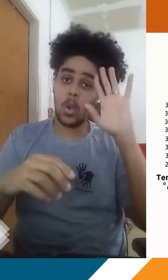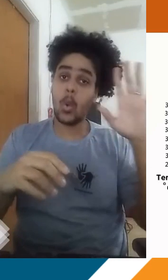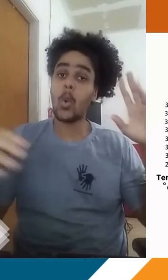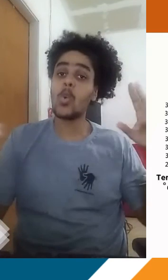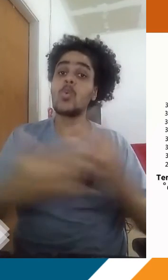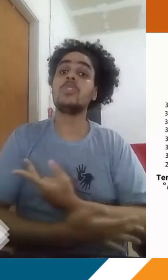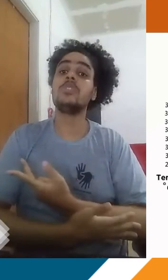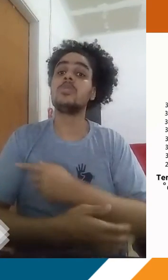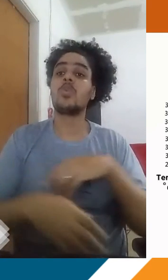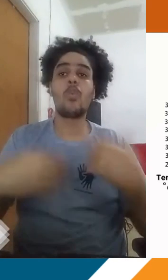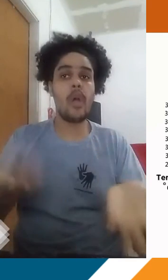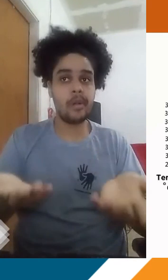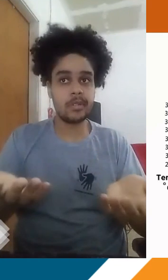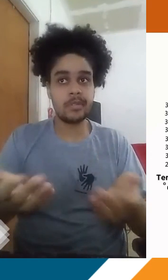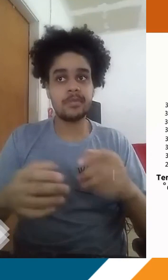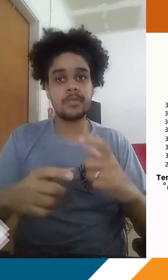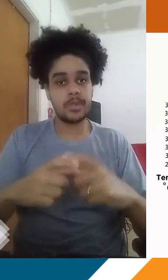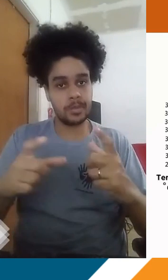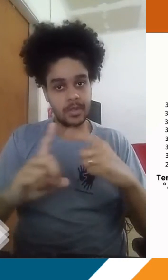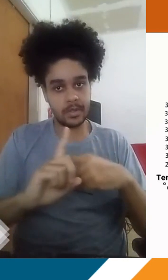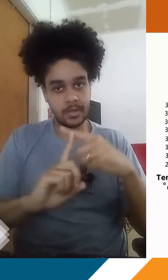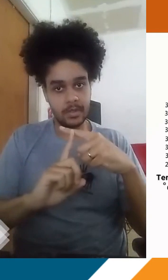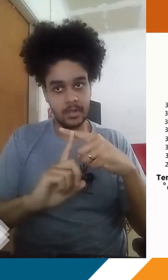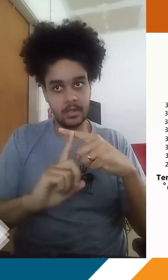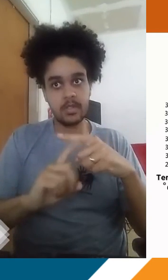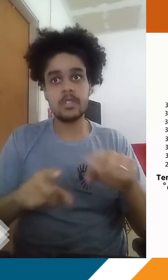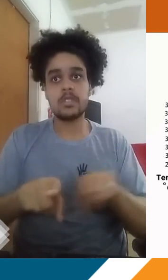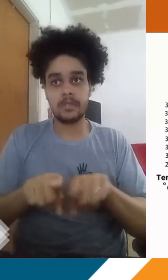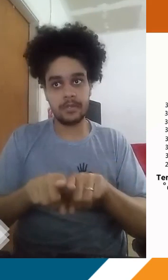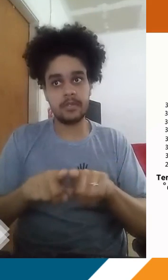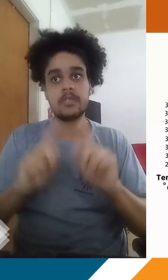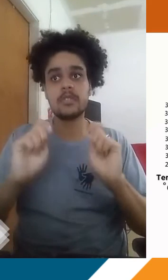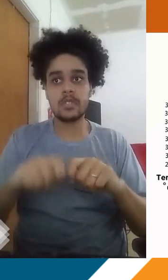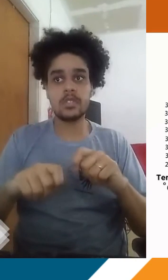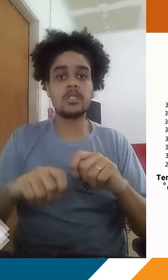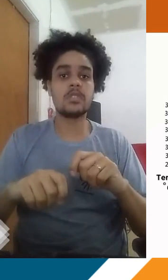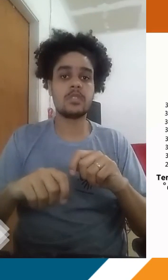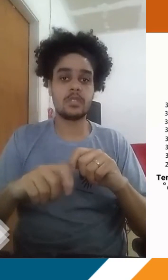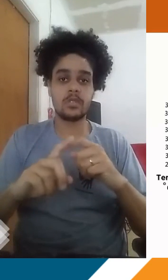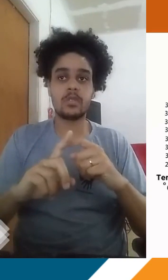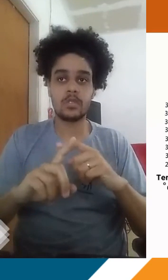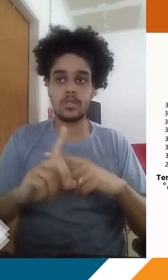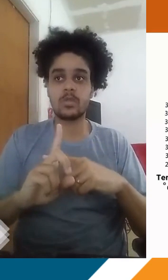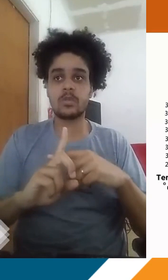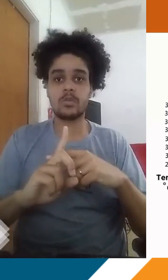consequências, né? A gente pode ter efetivamente o aumento da temperatura e consequentemente com temperaturas mais